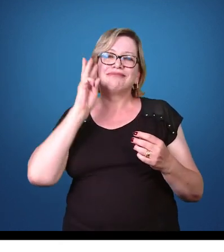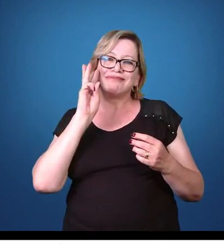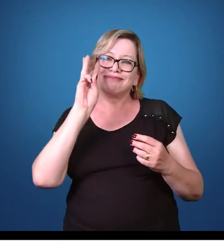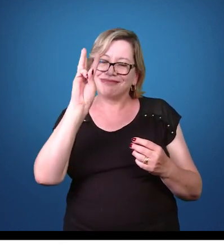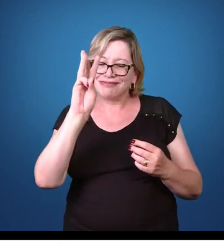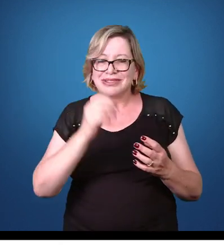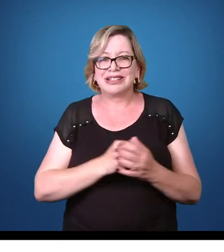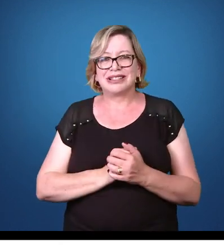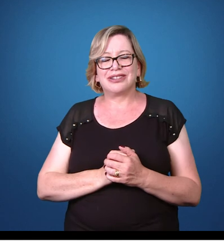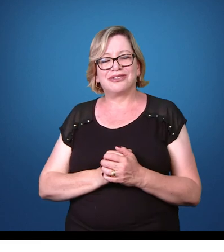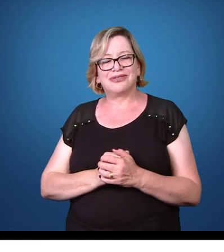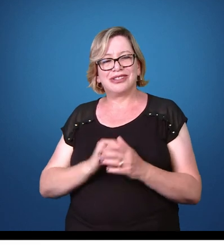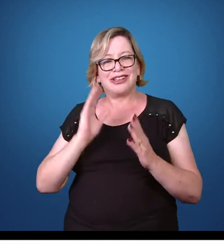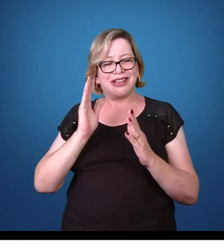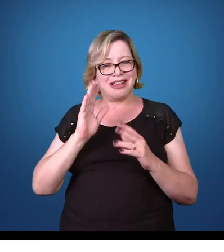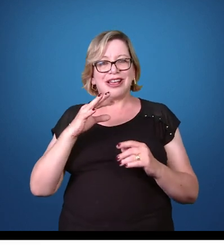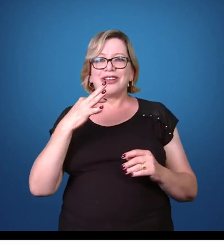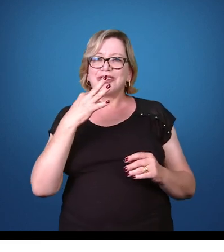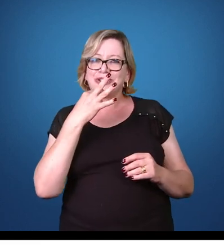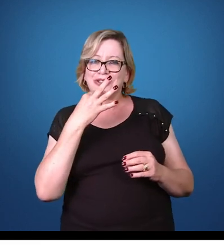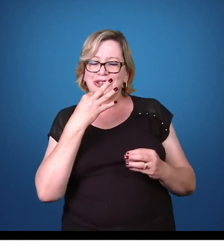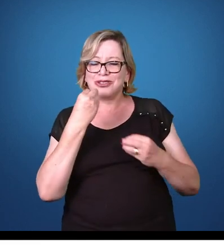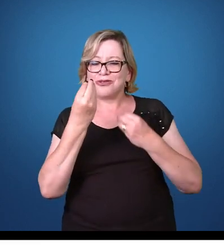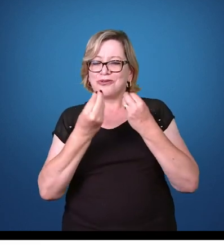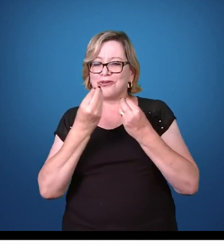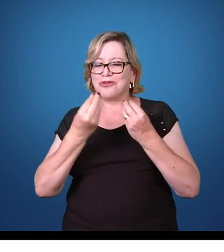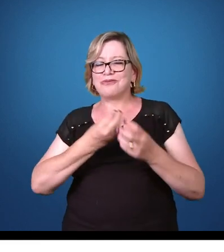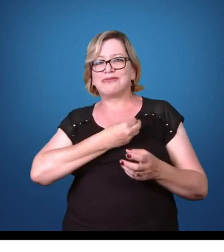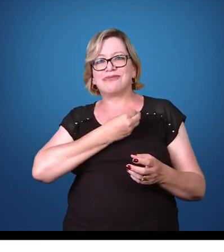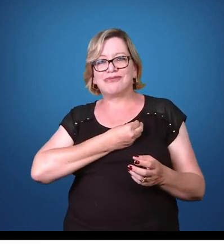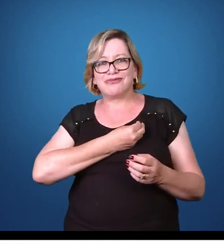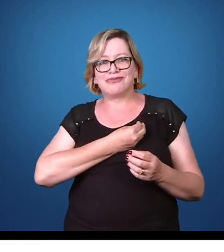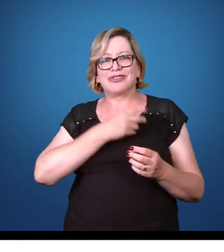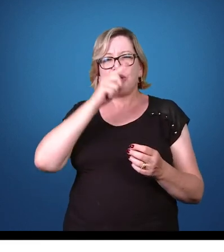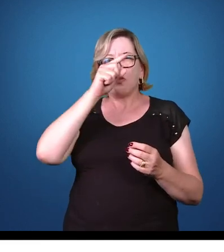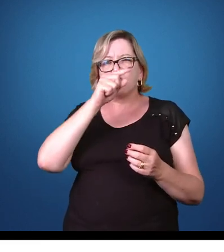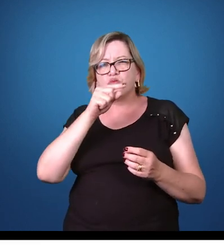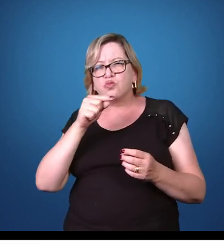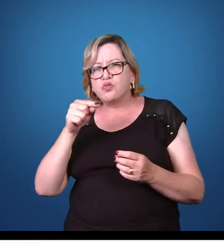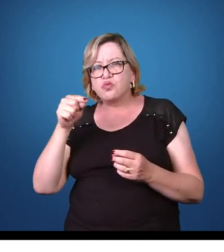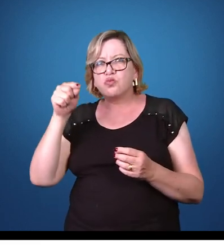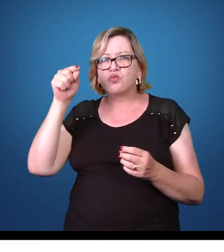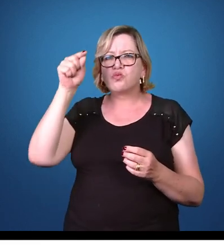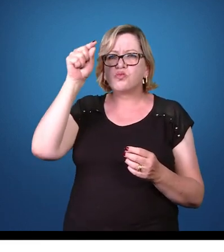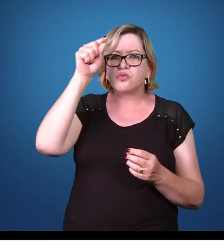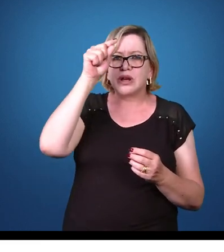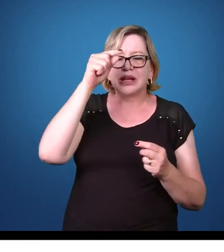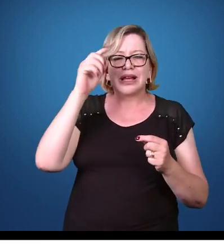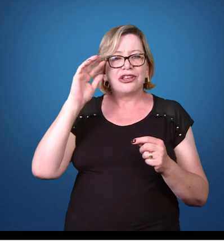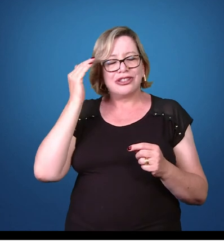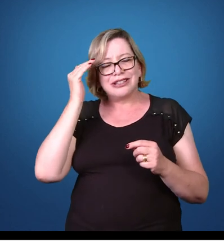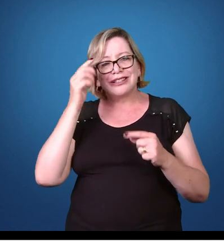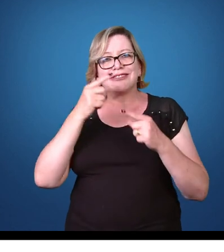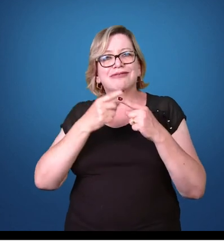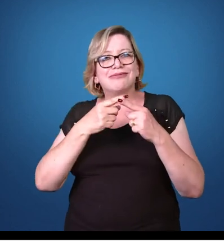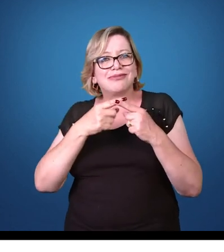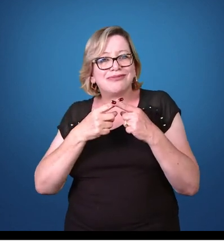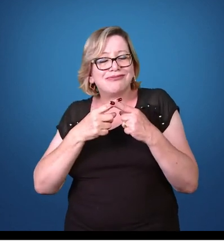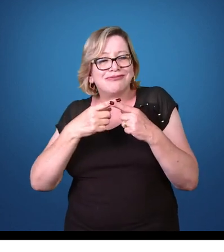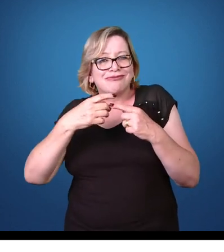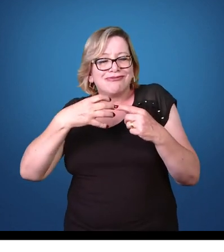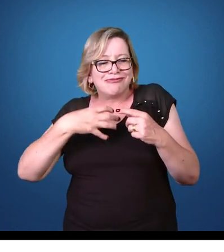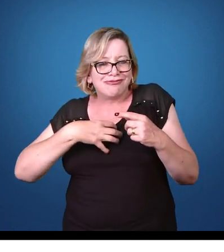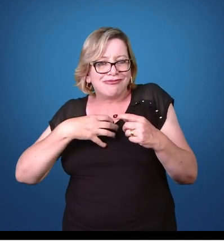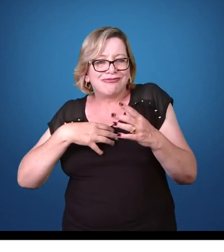sabendo o ciclo de vida do plasmódium, a gente entende um pouquinho melhor o porquê dos sintomas da malária